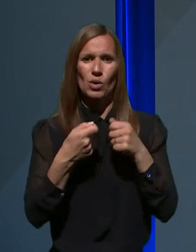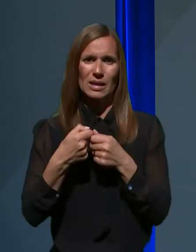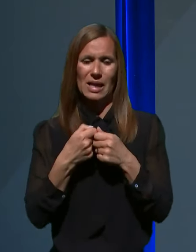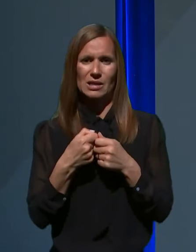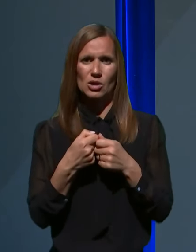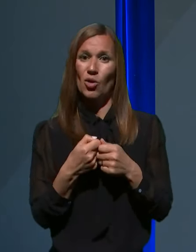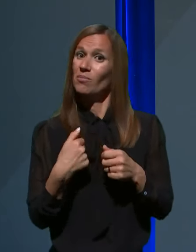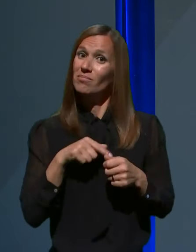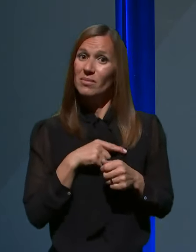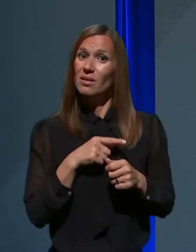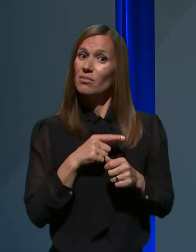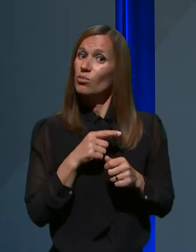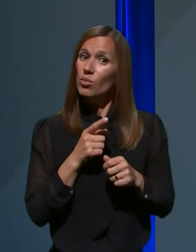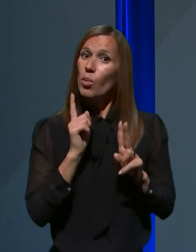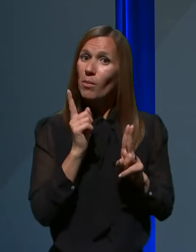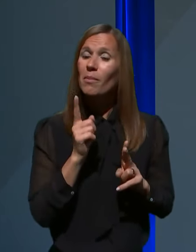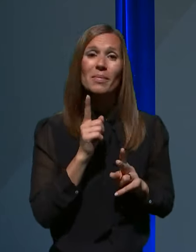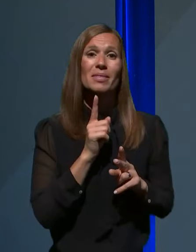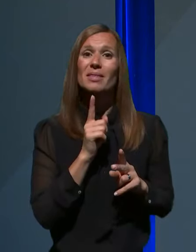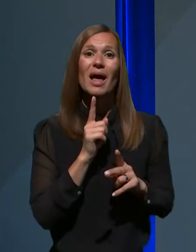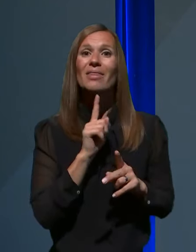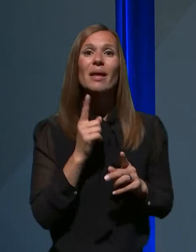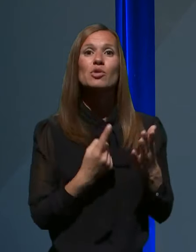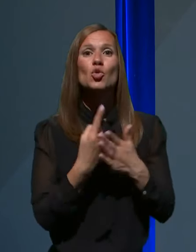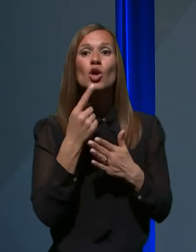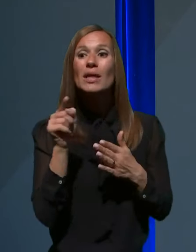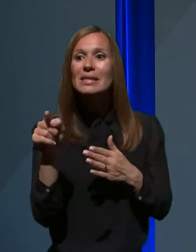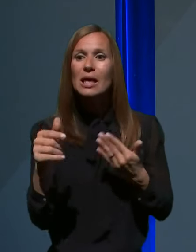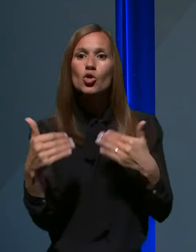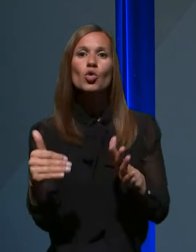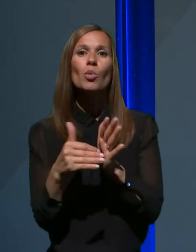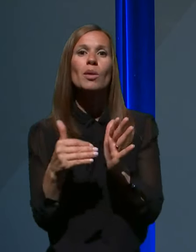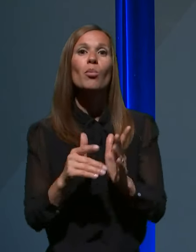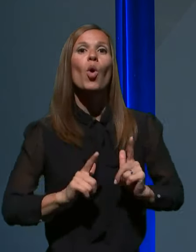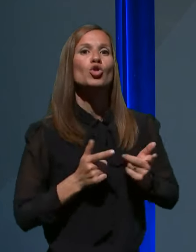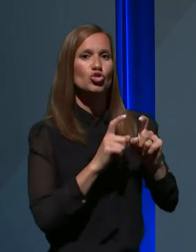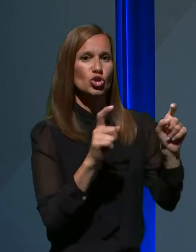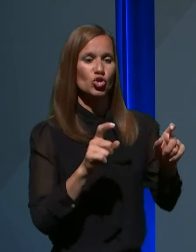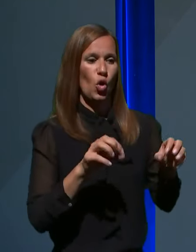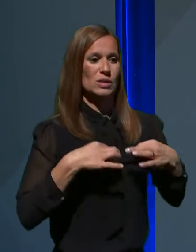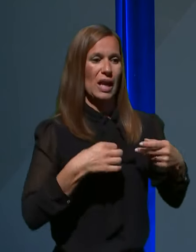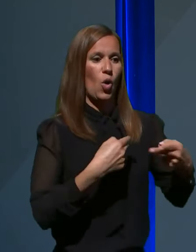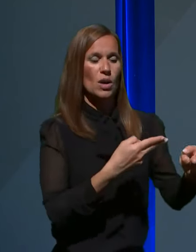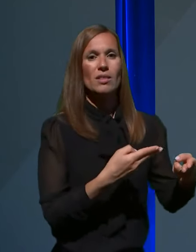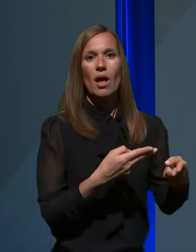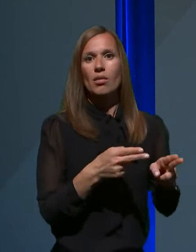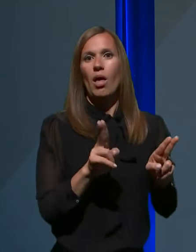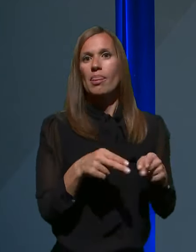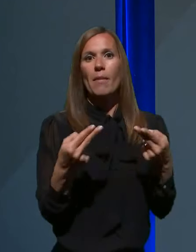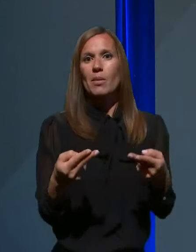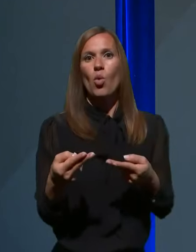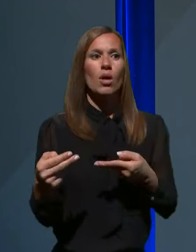bi mogli tistega, ki potrebuje dejansko bolnišnično zdravljenje dati v bolnišnico oziroma ga hospitalizirati.